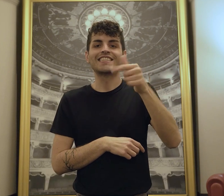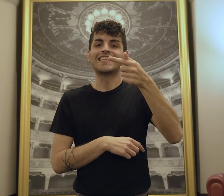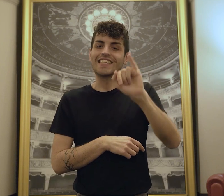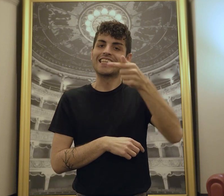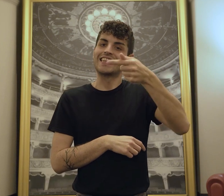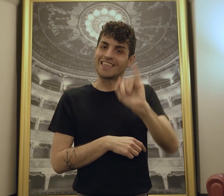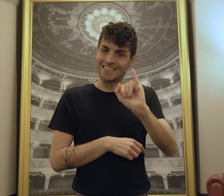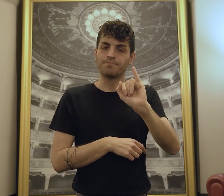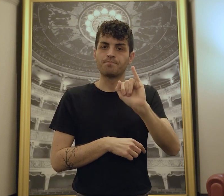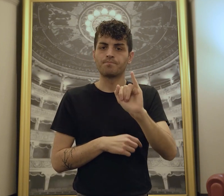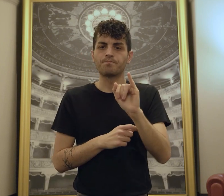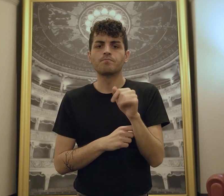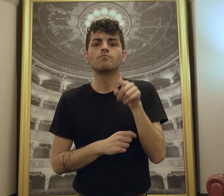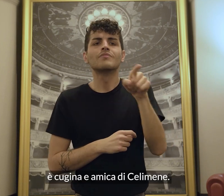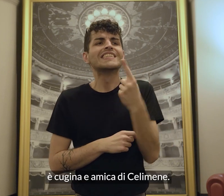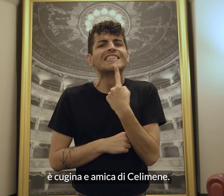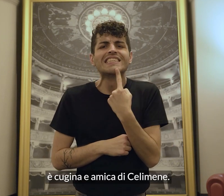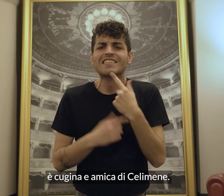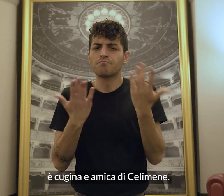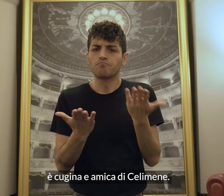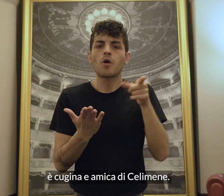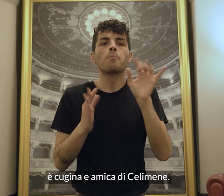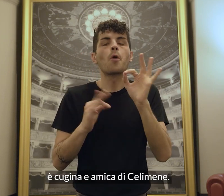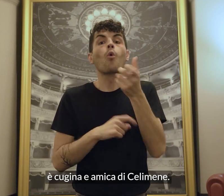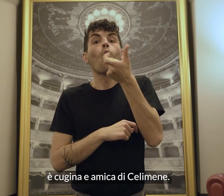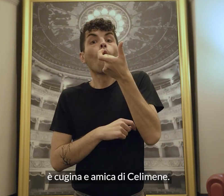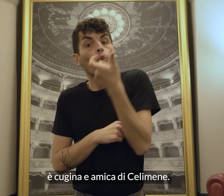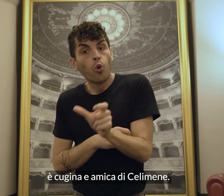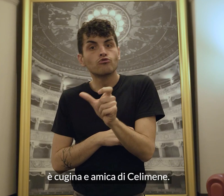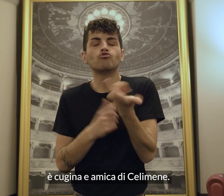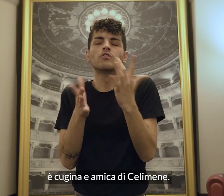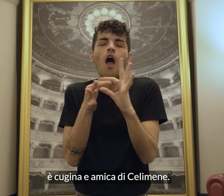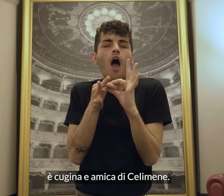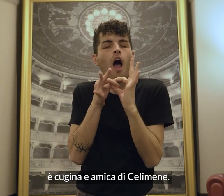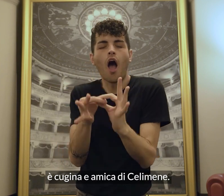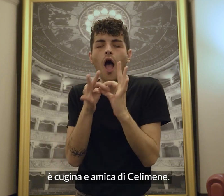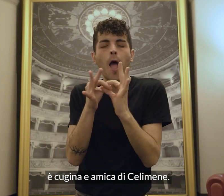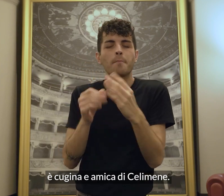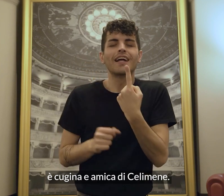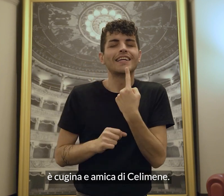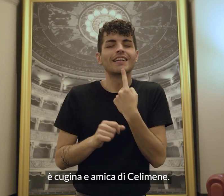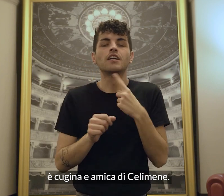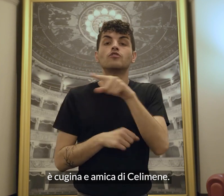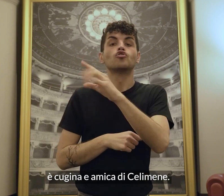è cugina e amica di Selimène.